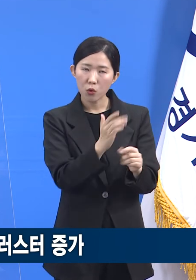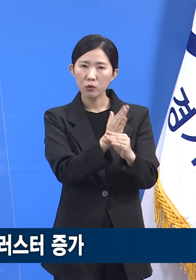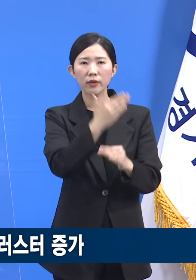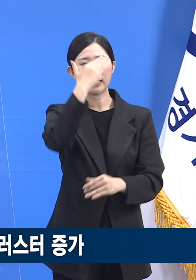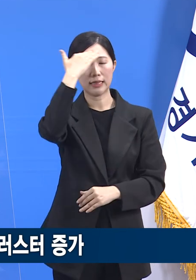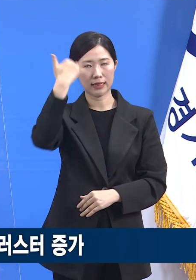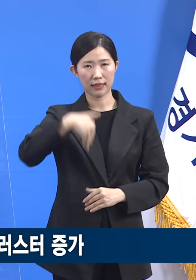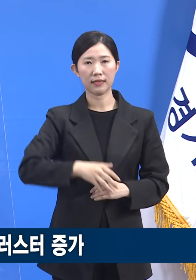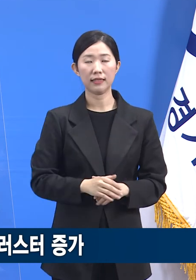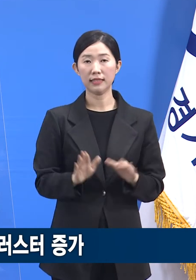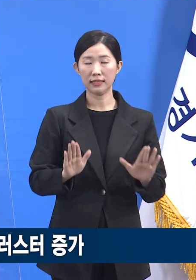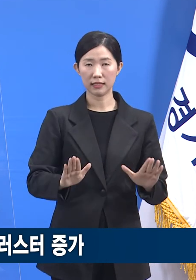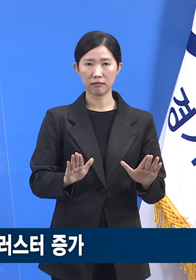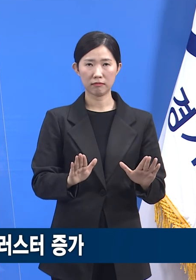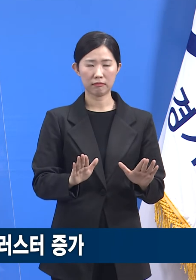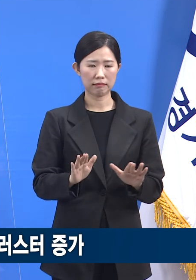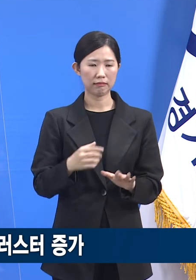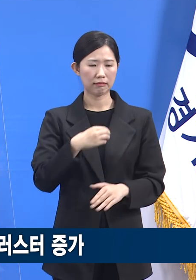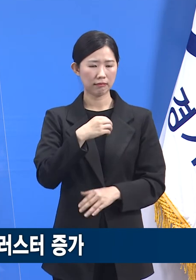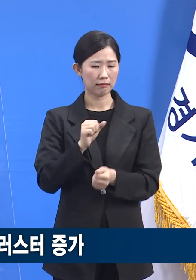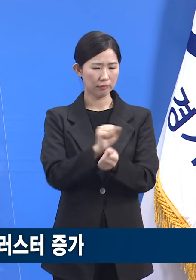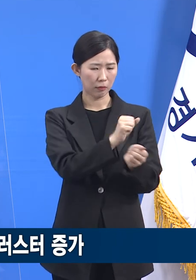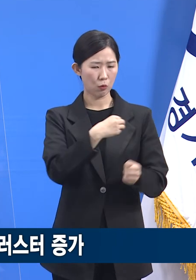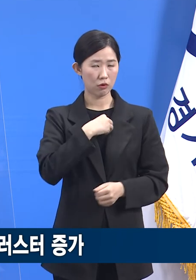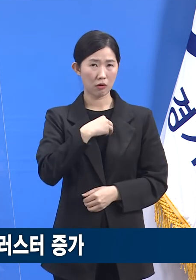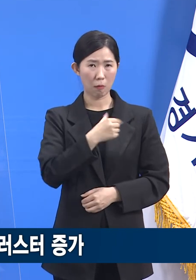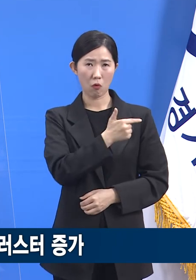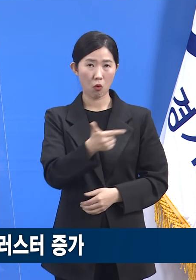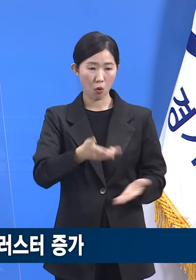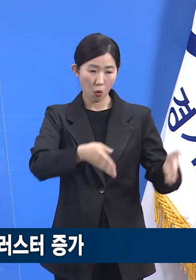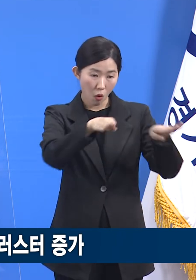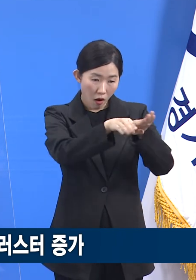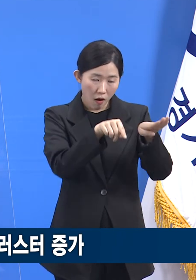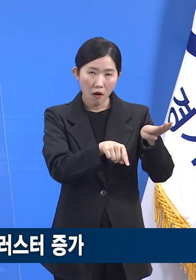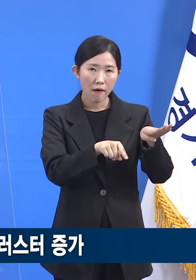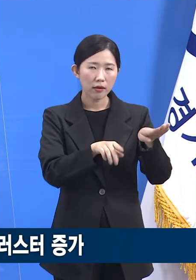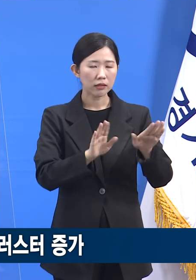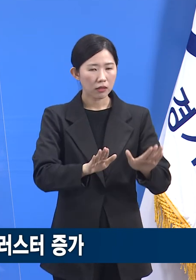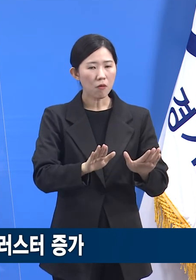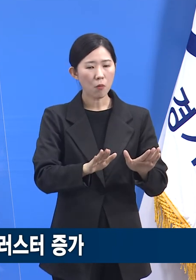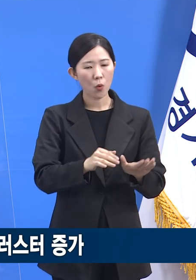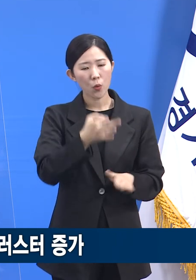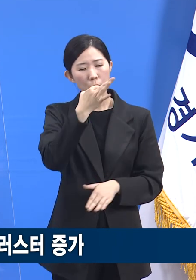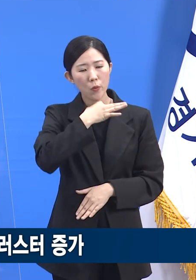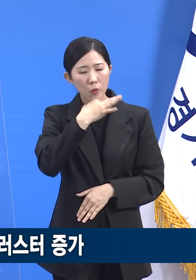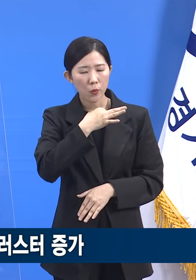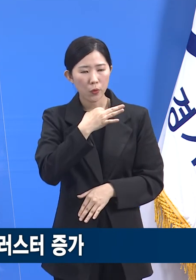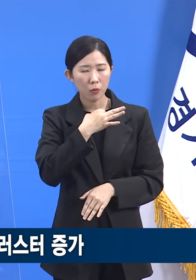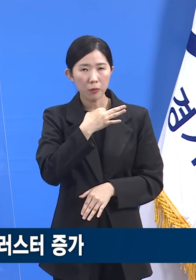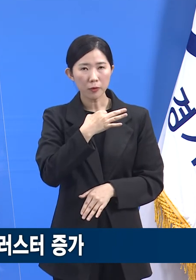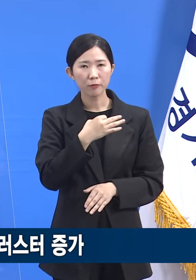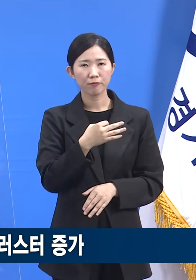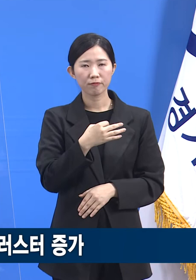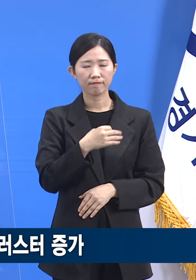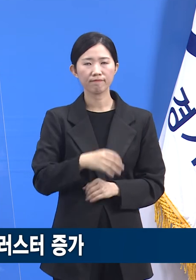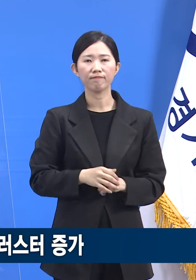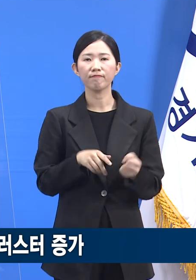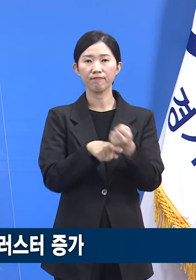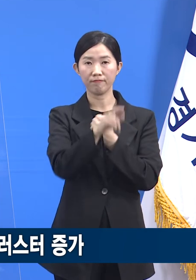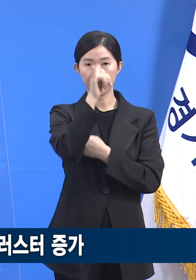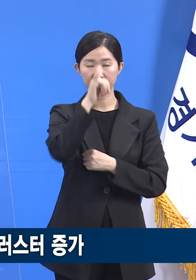코로나19 유행이 작년보다 효과적으로 통제되었음을 시사합니다. 다른 지자체들과 비교할 때